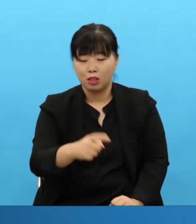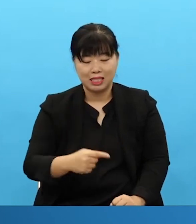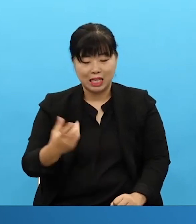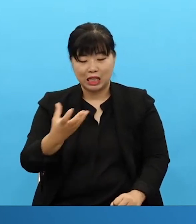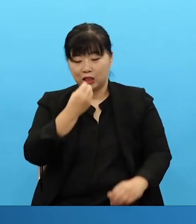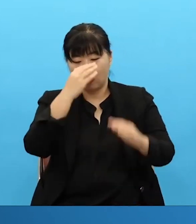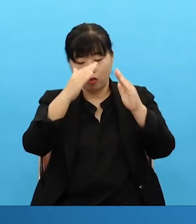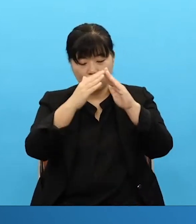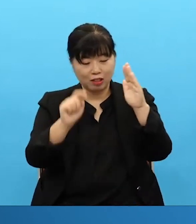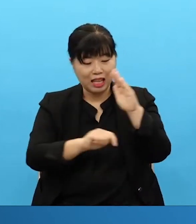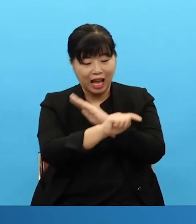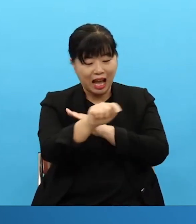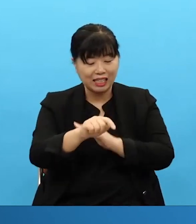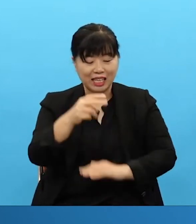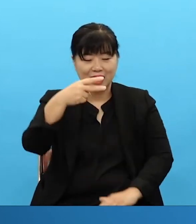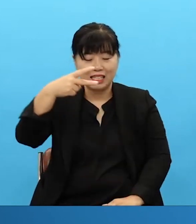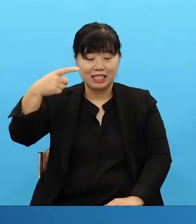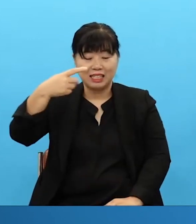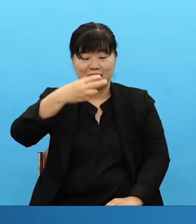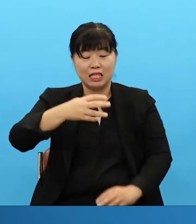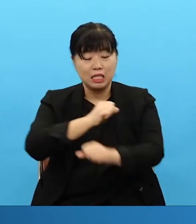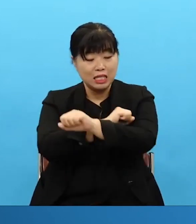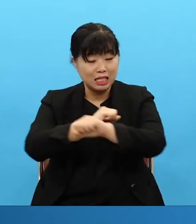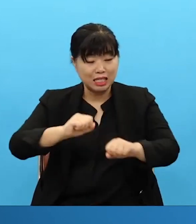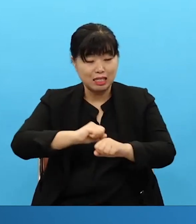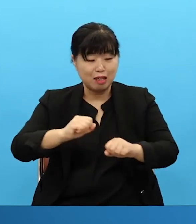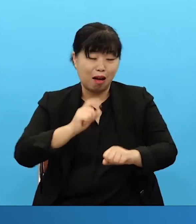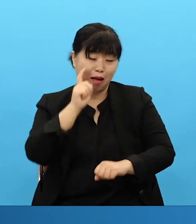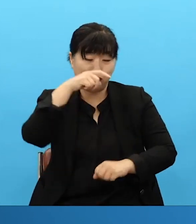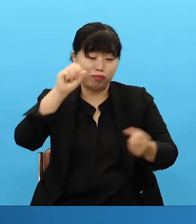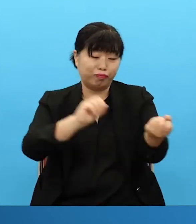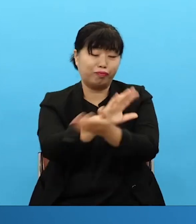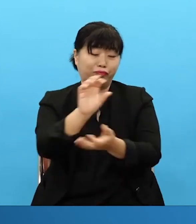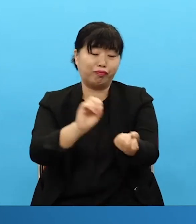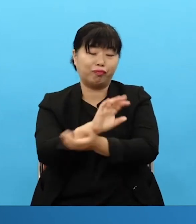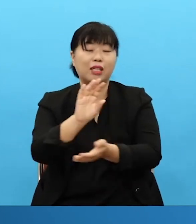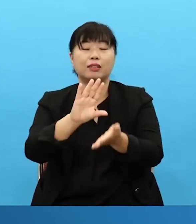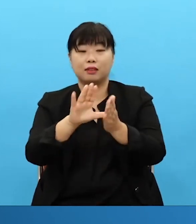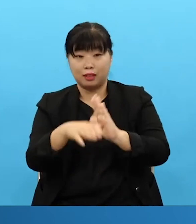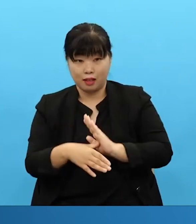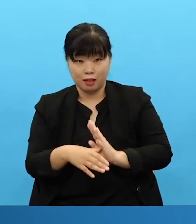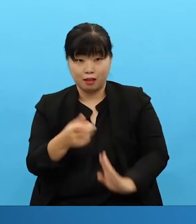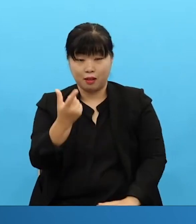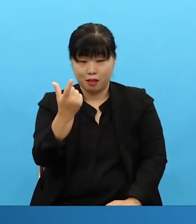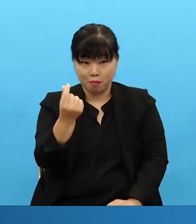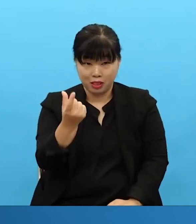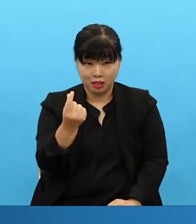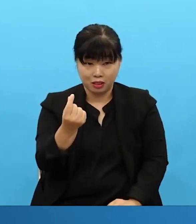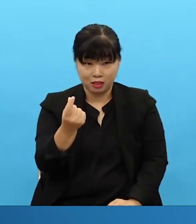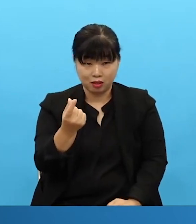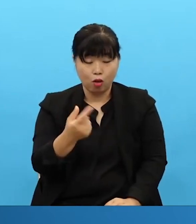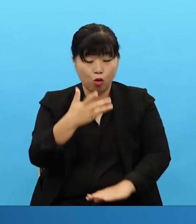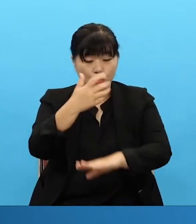got angry. He only got angry once, but He was very angry about this. And God got rid of that temple. Then we can't have